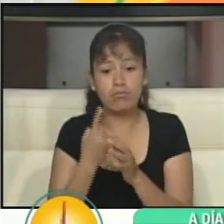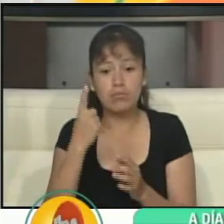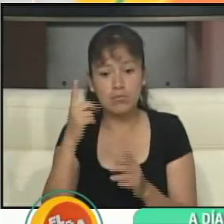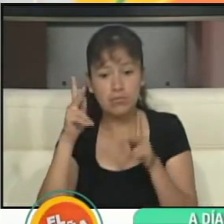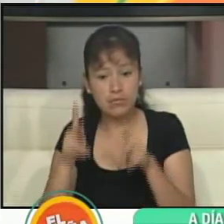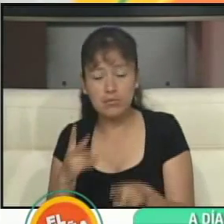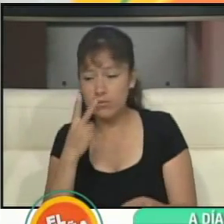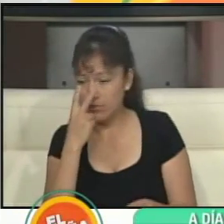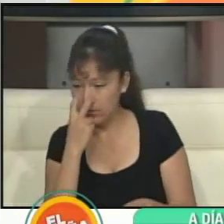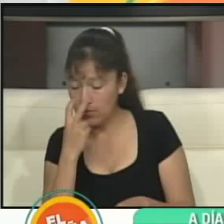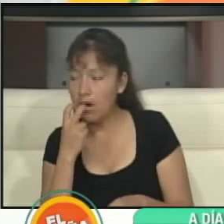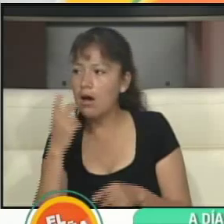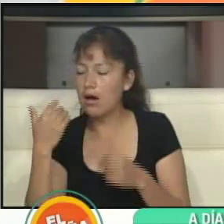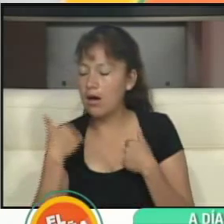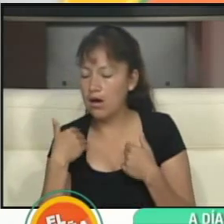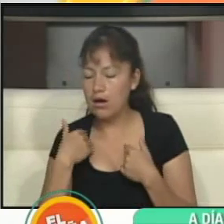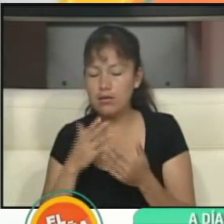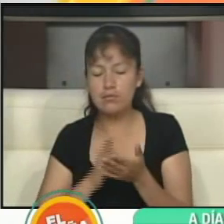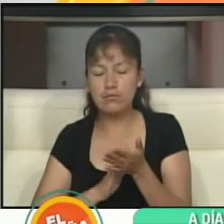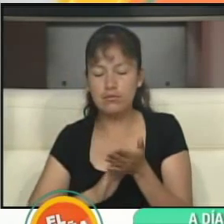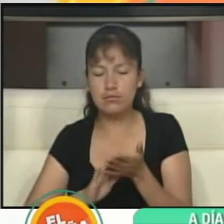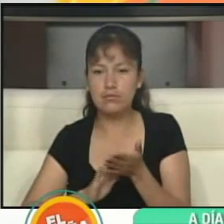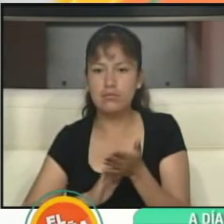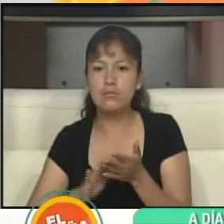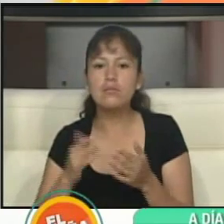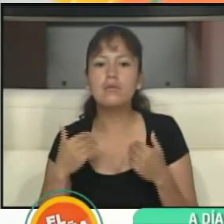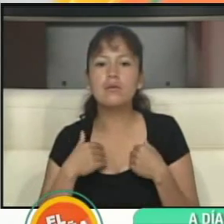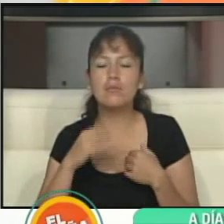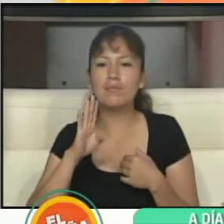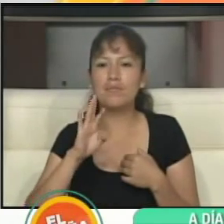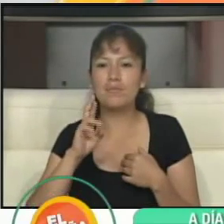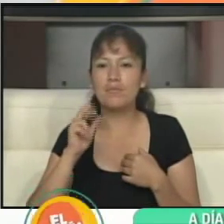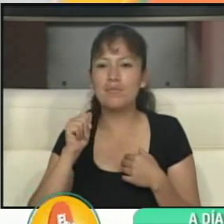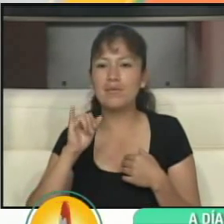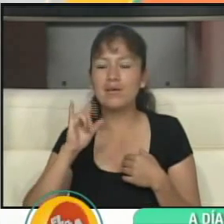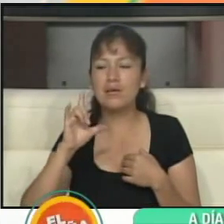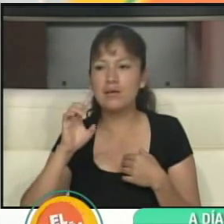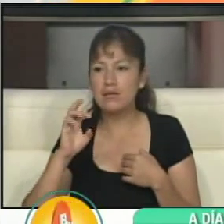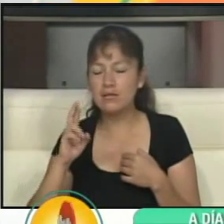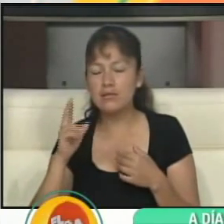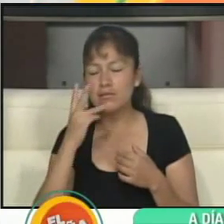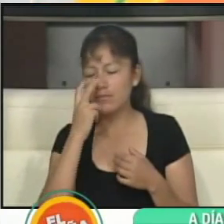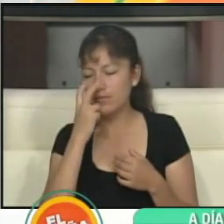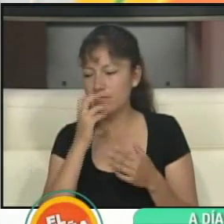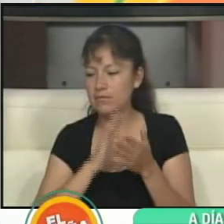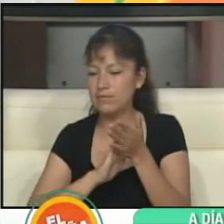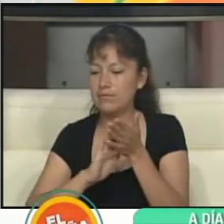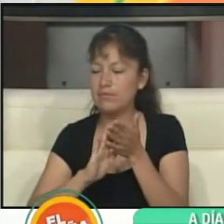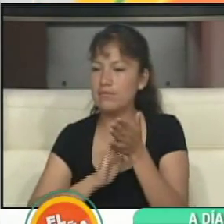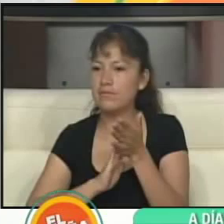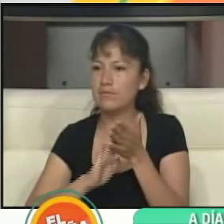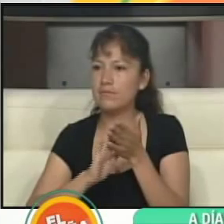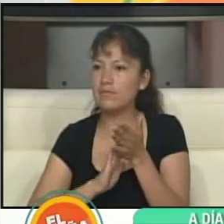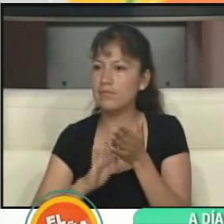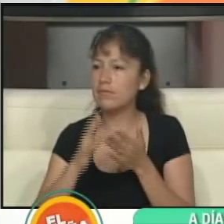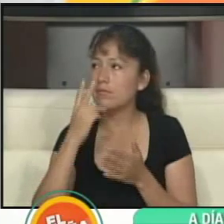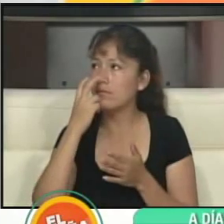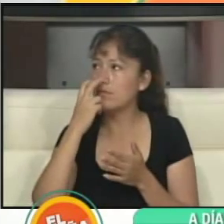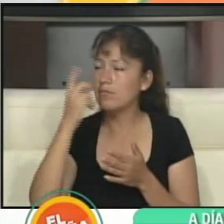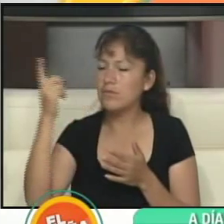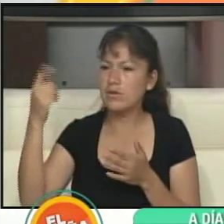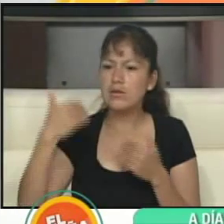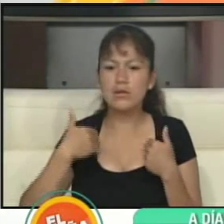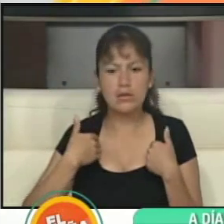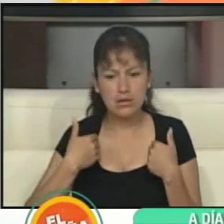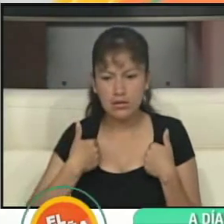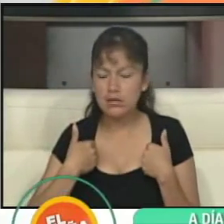establecido la sercha para que pueda, tiene el sistema braille. Aquí están las serchas, las vamos a mostrar que es para los no videntes. Acá obviamente